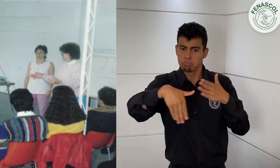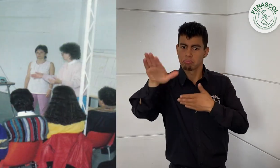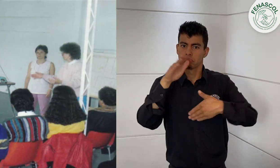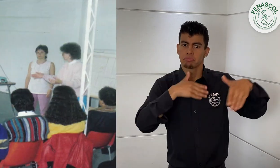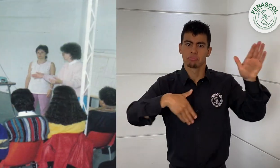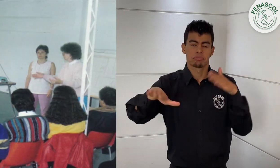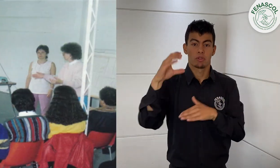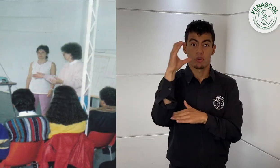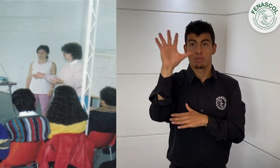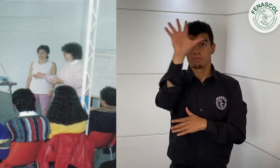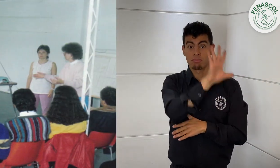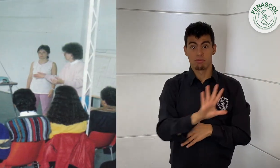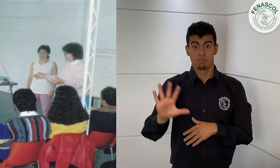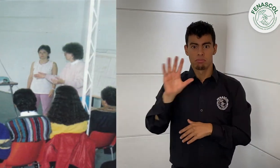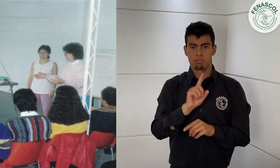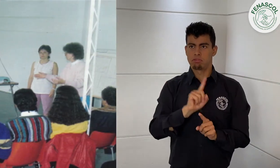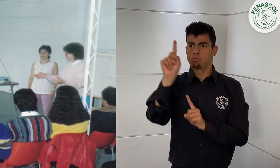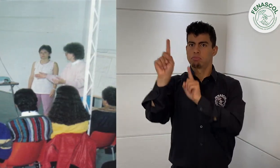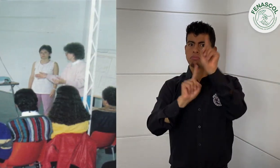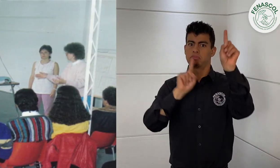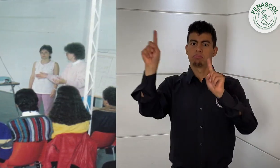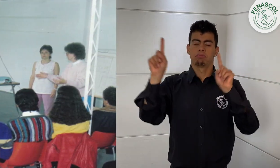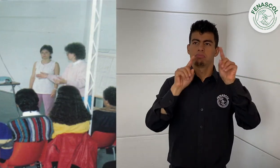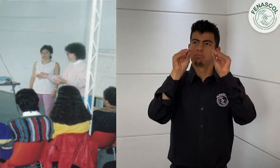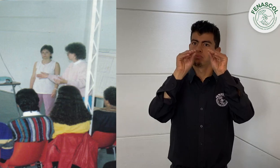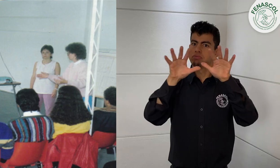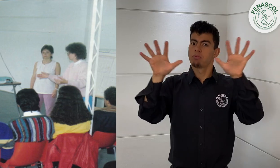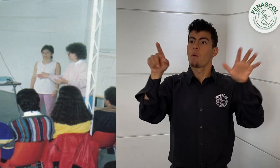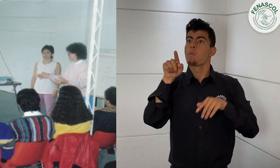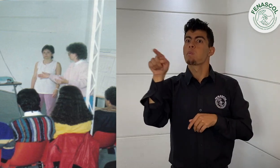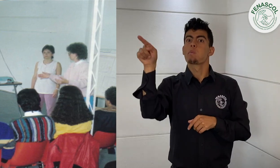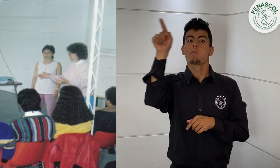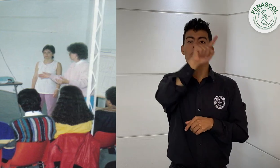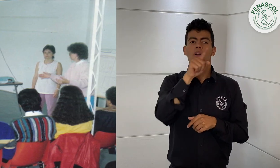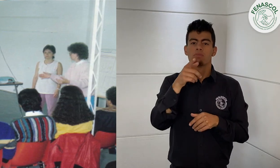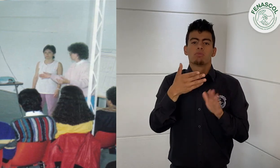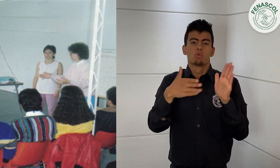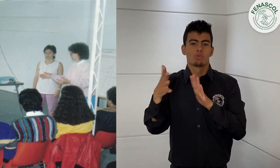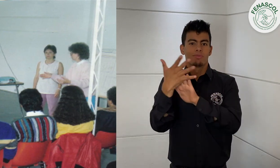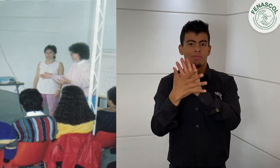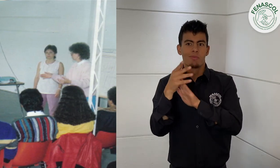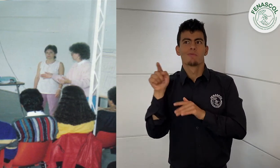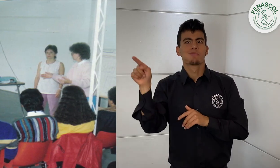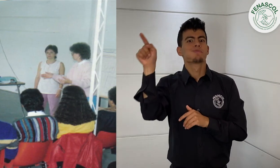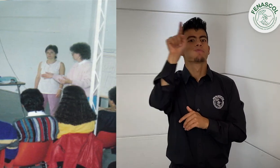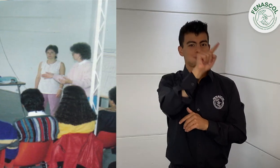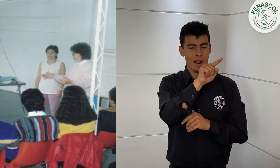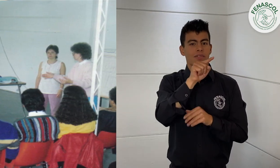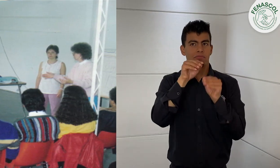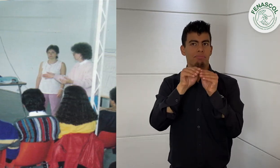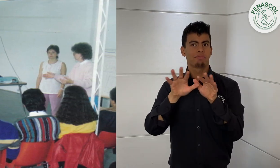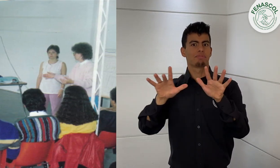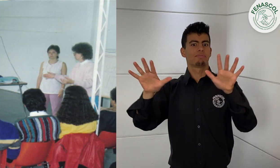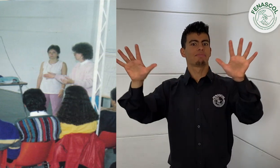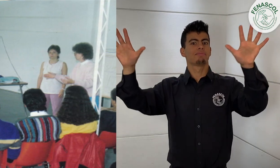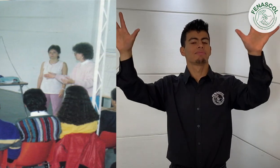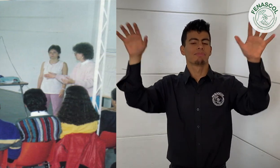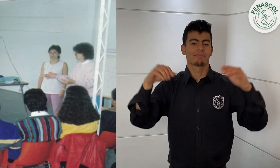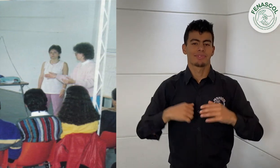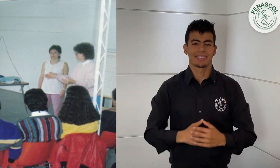Al finalizar, cada instructor sordo volvió a su región y fue la oportunidad para que los cursos se siguieran difundiendo